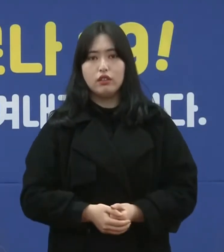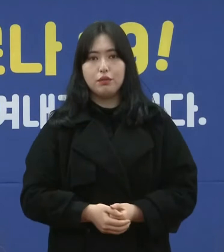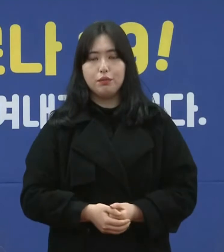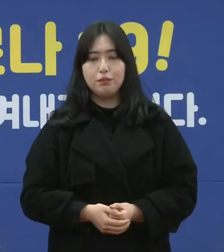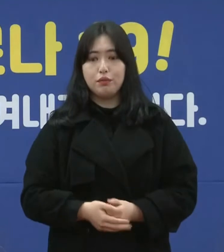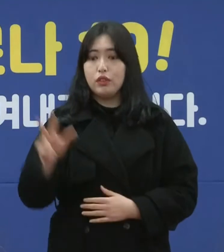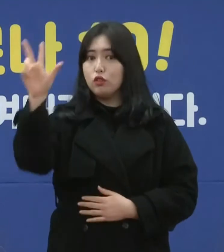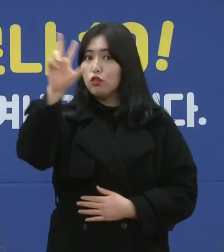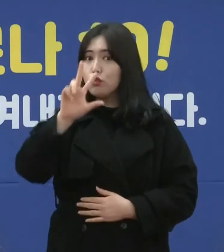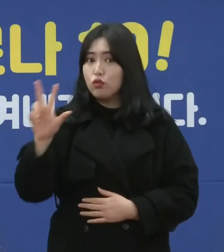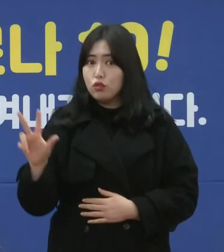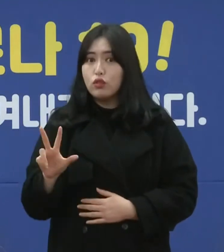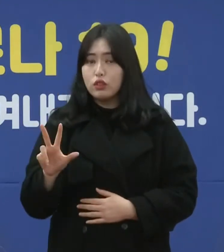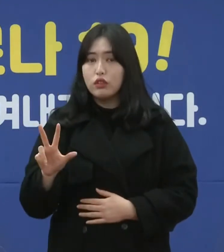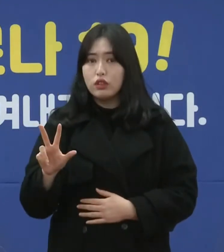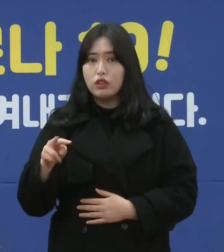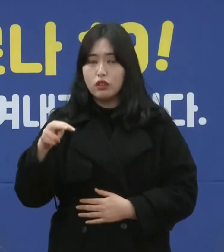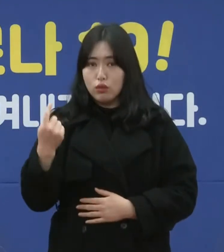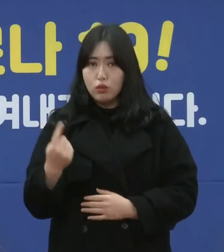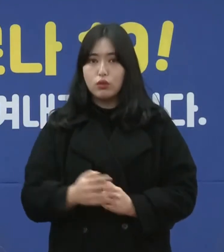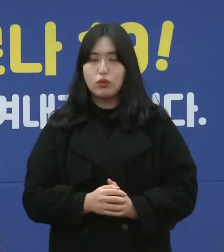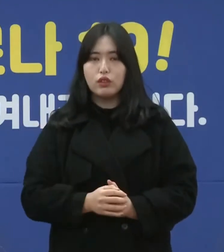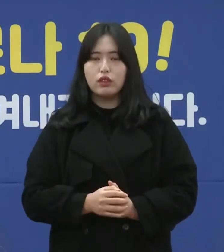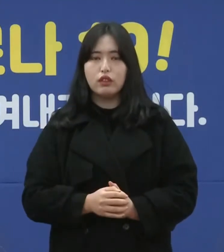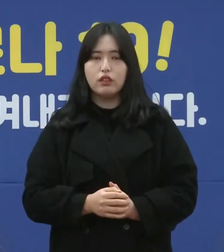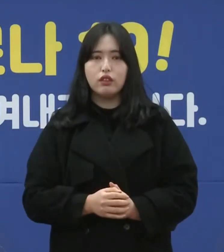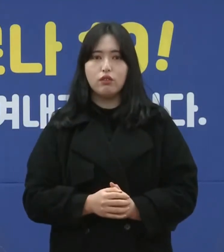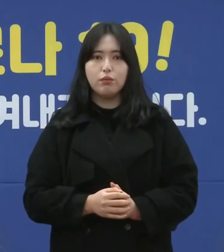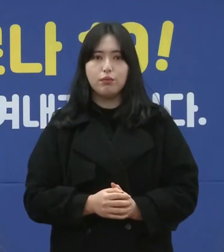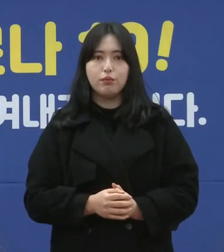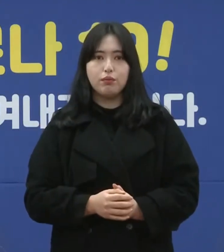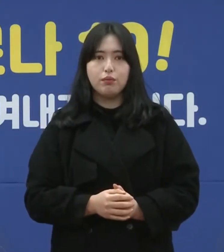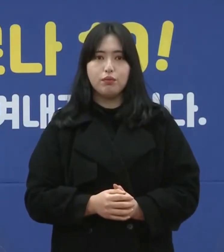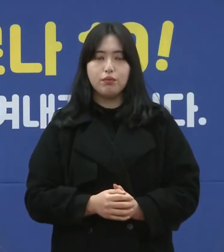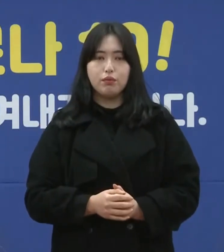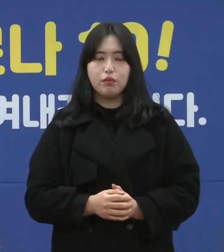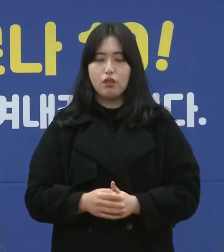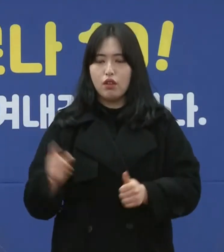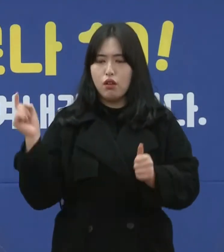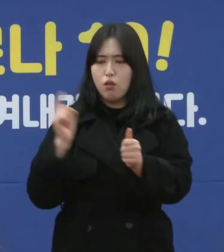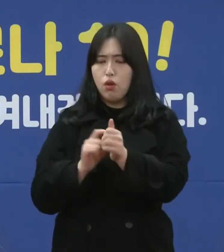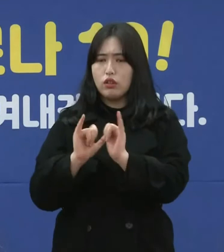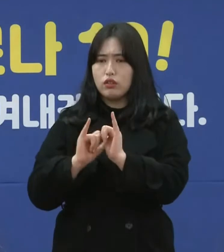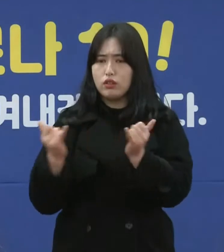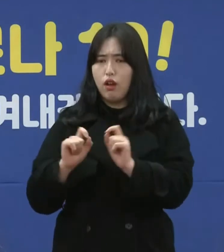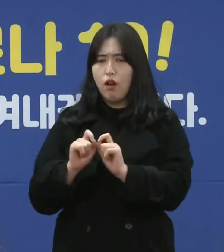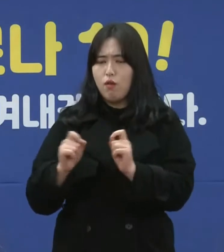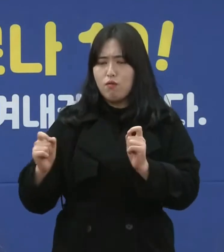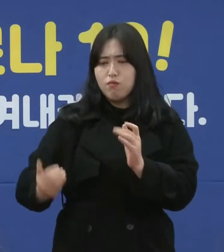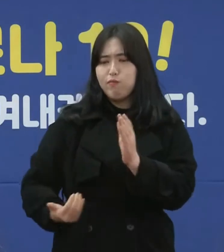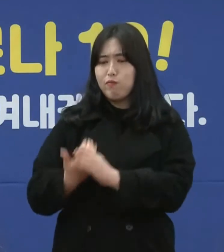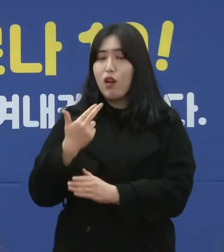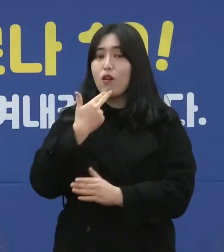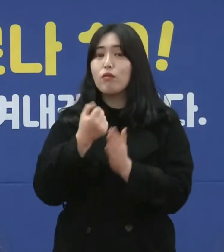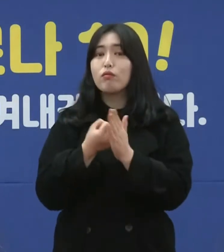타지역의 경우에도 사실은 확진자가 오랫동안 발생하지 않으니까